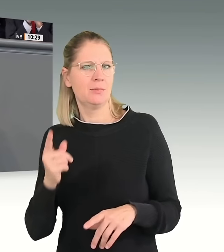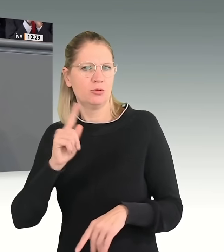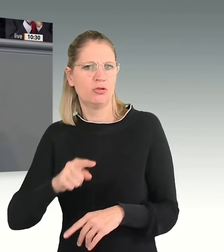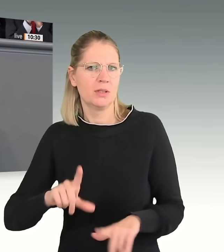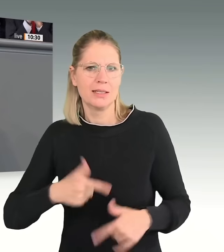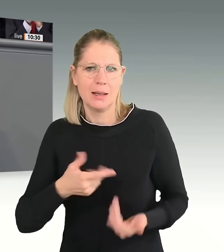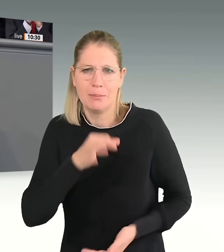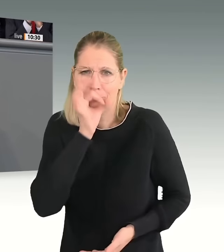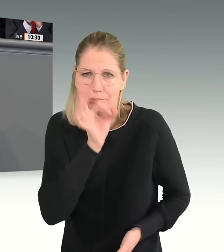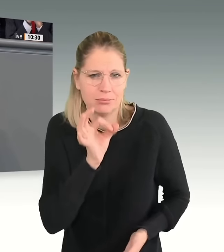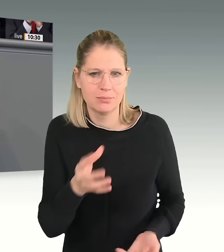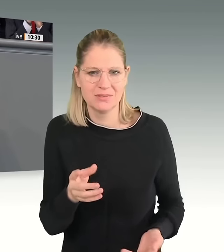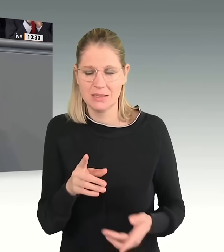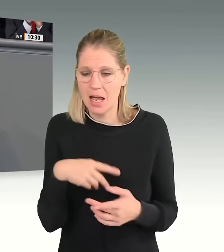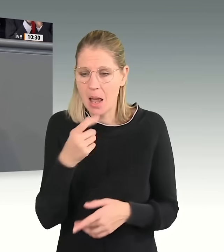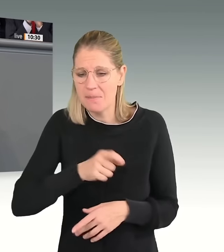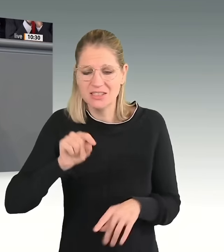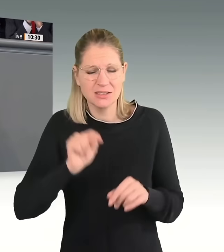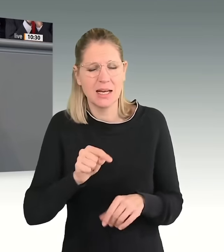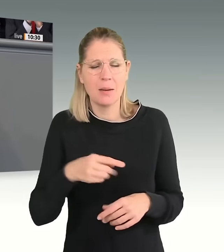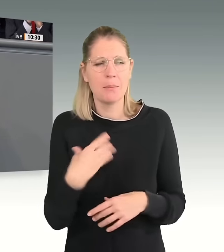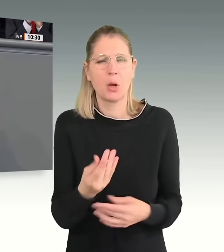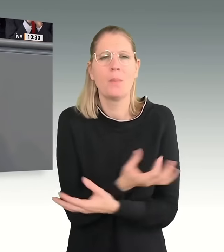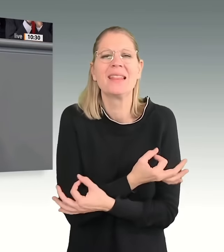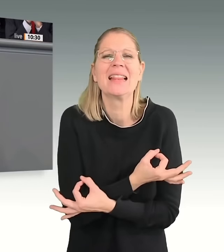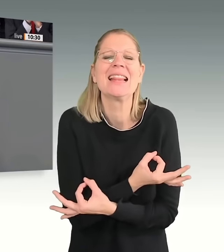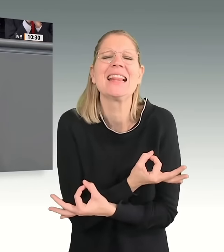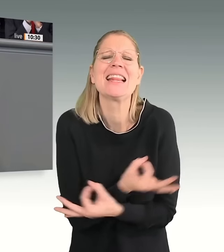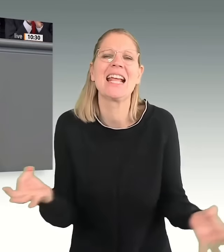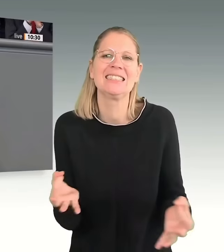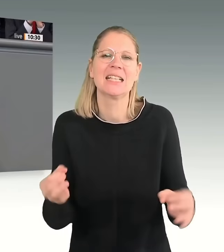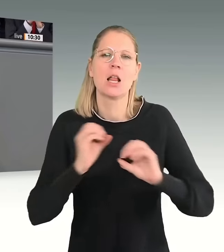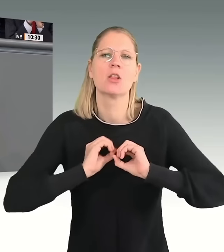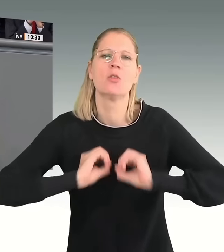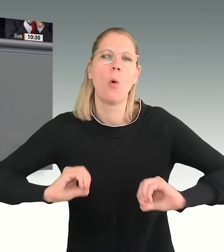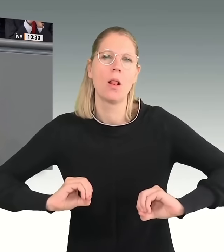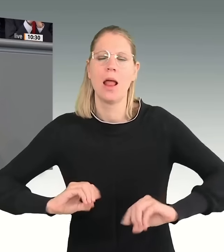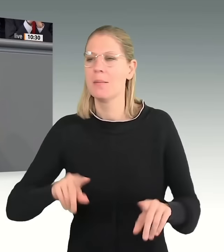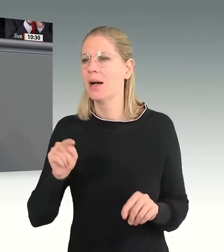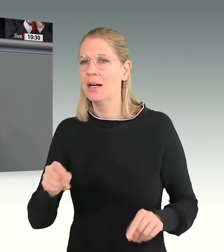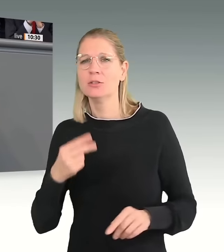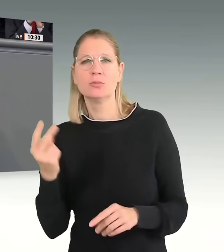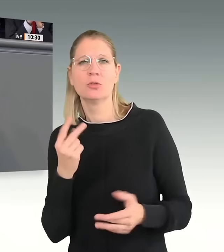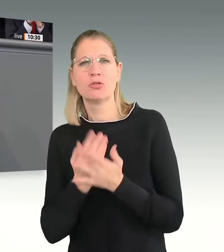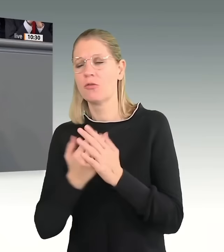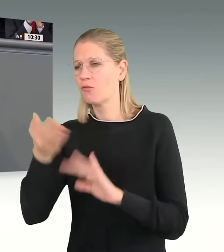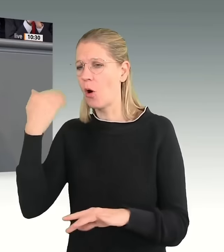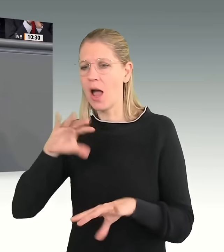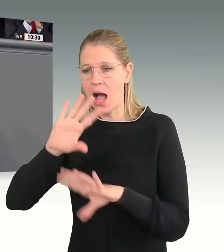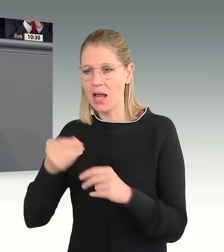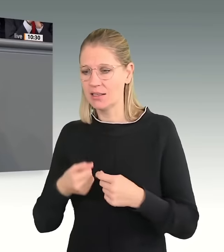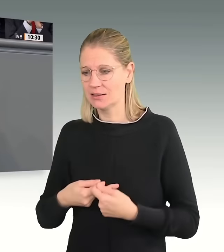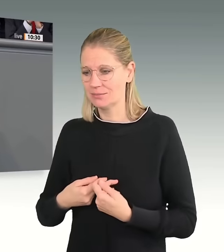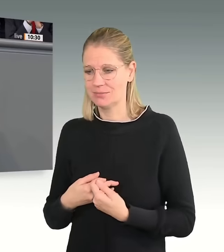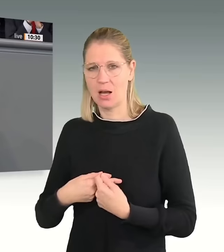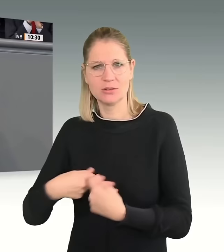hat. Die Menschen kriegen dort einfach nichts. Null. Und das, nachdem sie bereits alles gegeben und sich unter Gefahr für Leib und Leben auf den Weg in